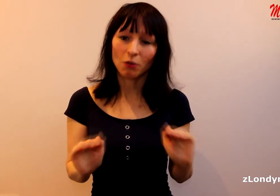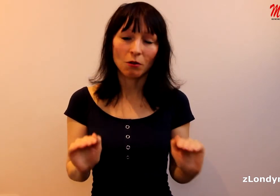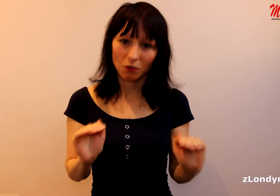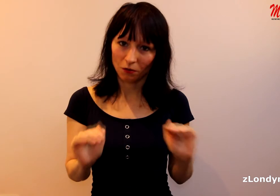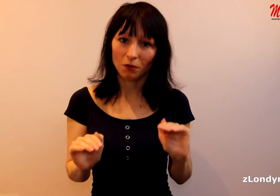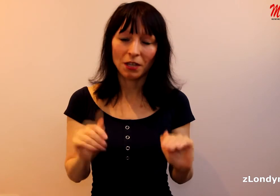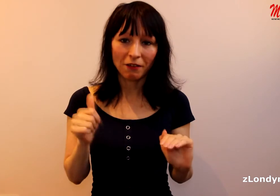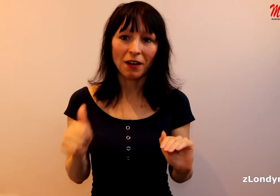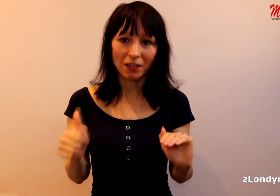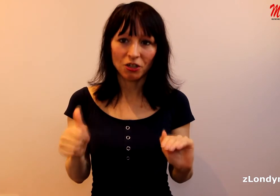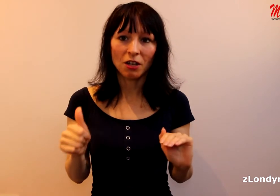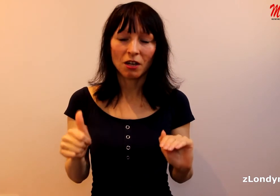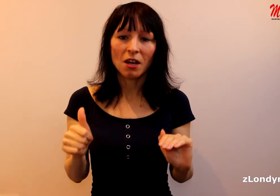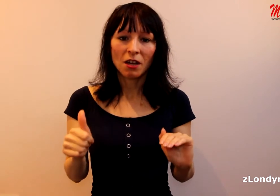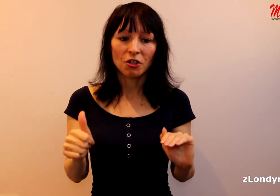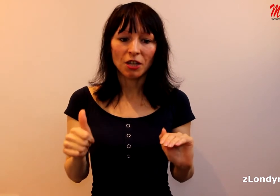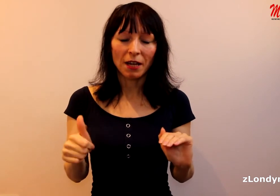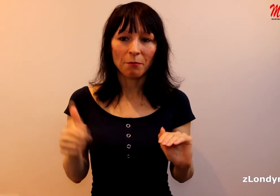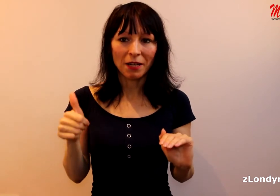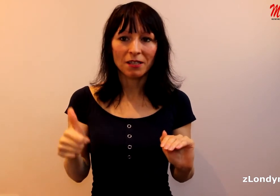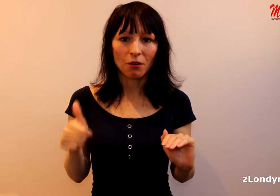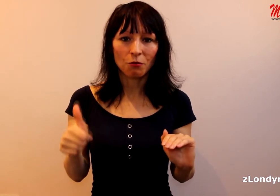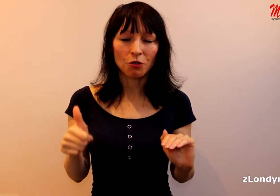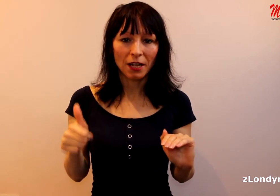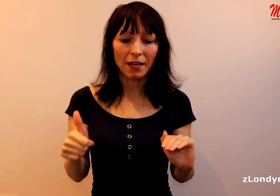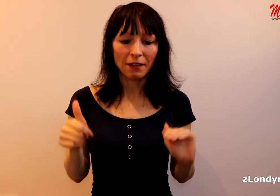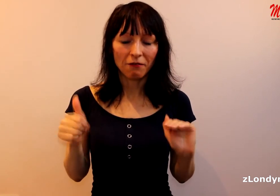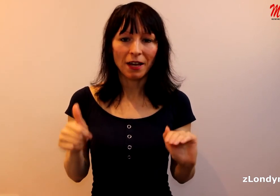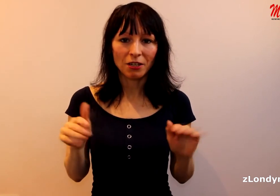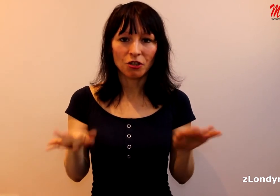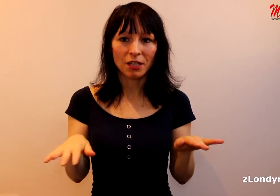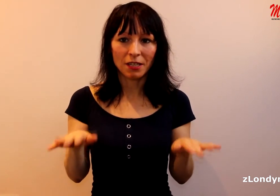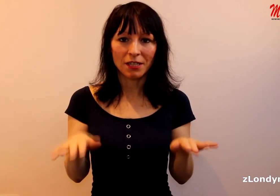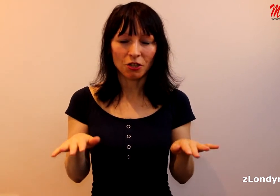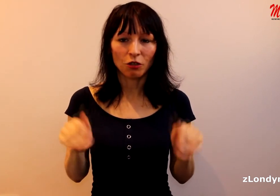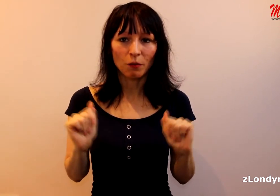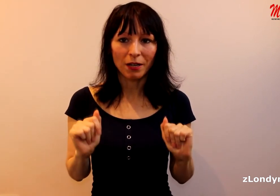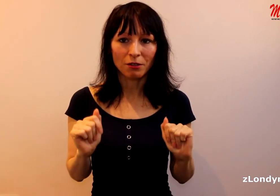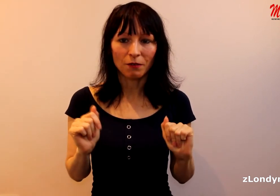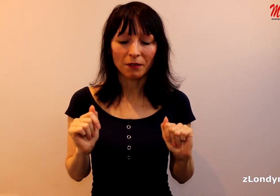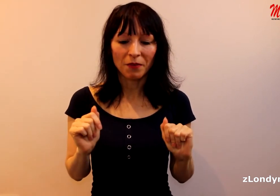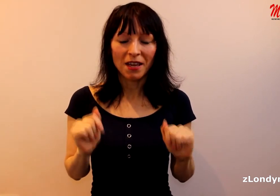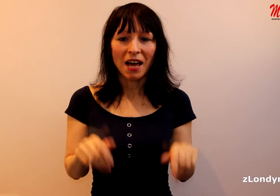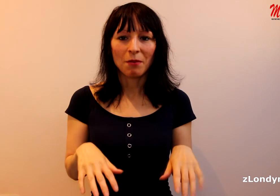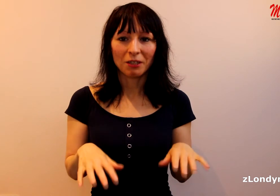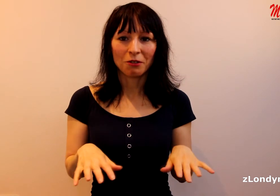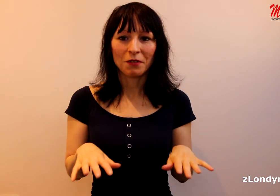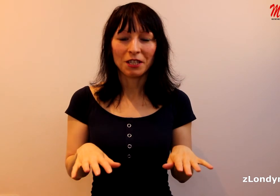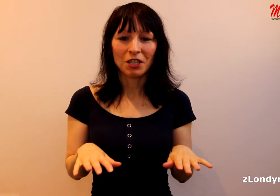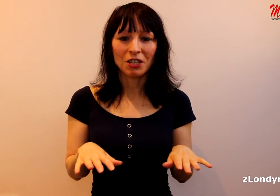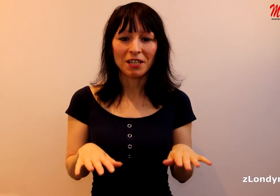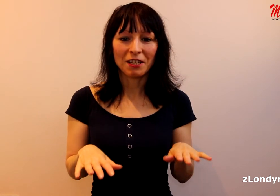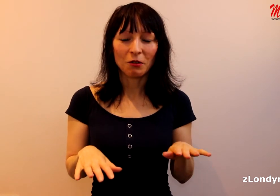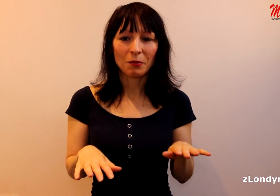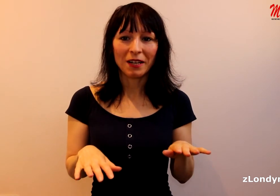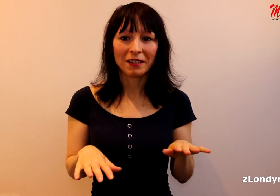je fajn, že palec nahoru, že je fajn, že se snaží to vybalancovat. A pak takový, kteří naopak